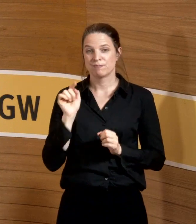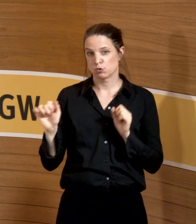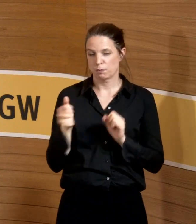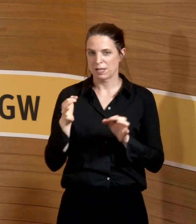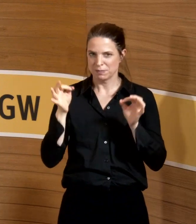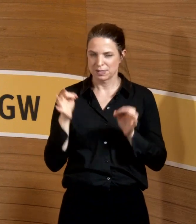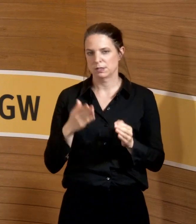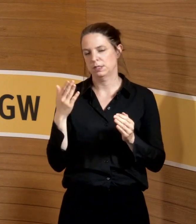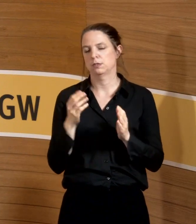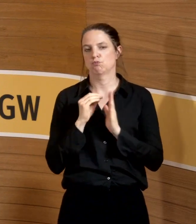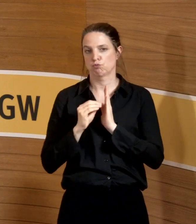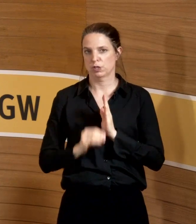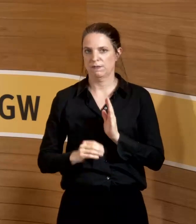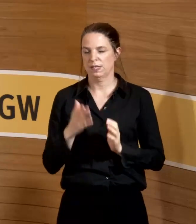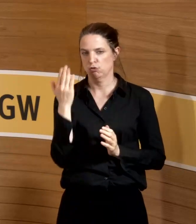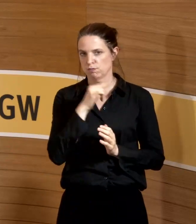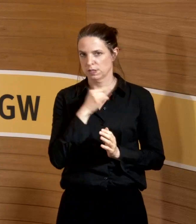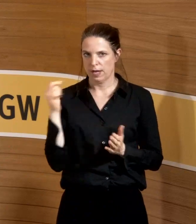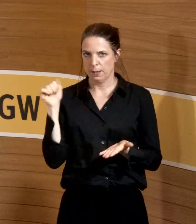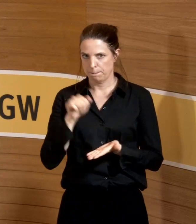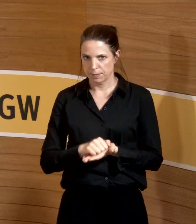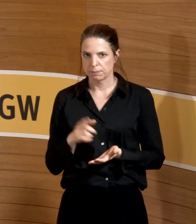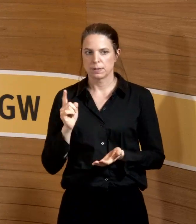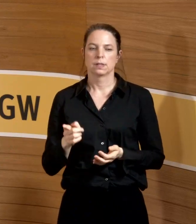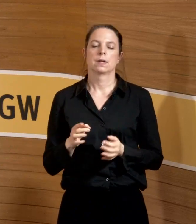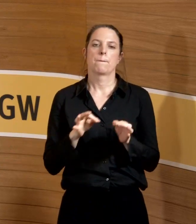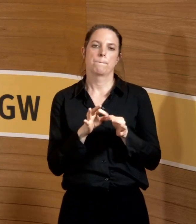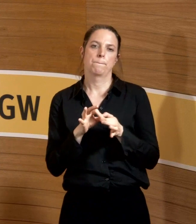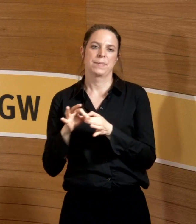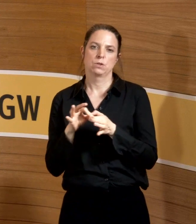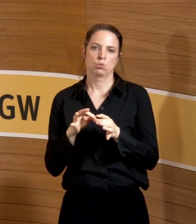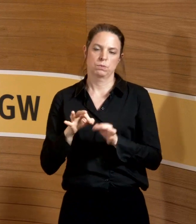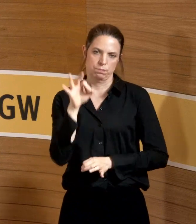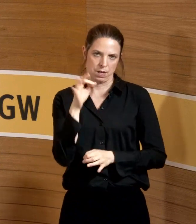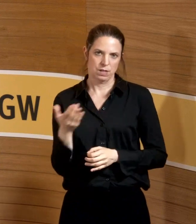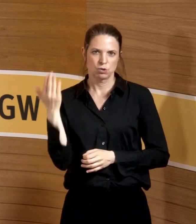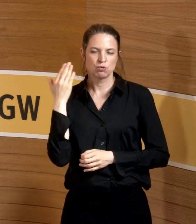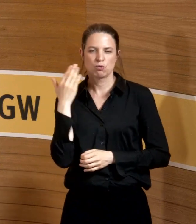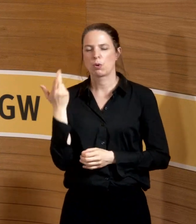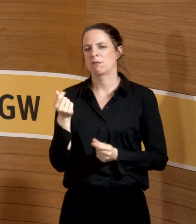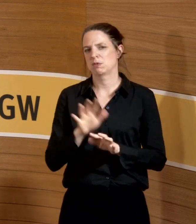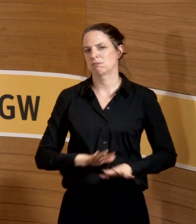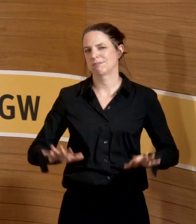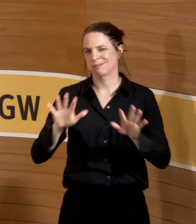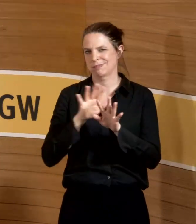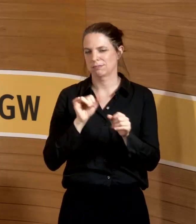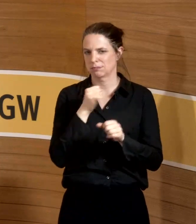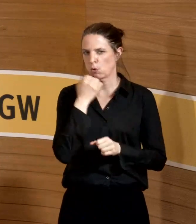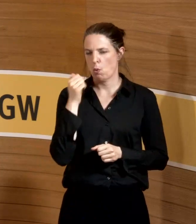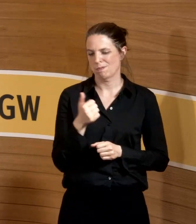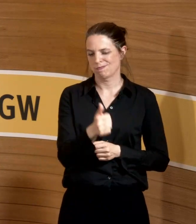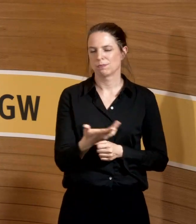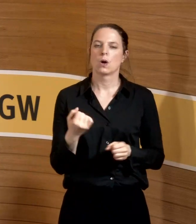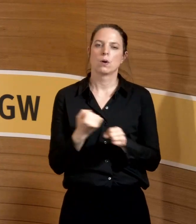verschriftigt worden, dass ein grundsätzliches Bezugsmaß. Früher war es ja immer so ein bisschen im Nebulösen und viele Arbeitgeber